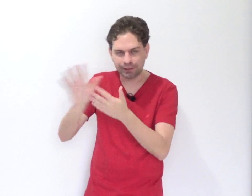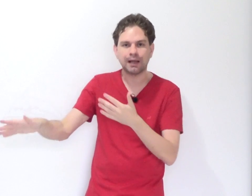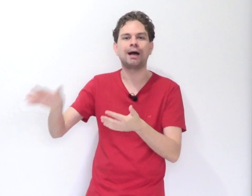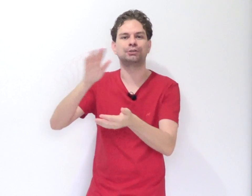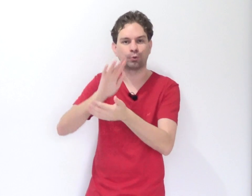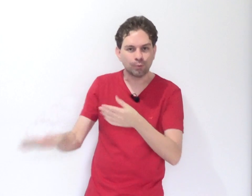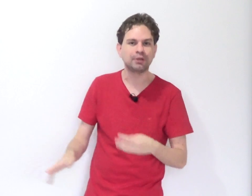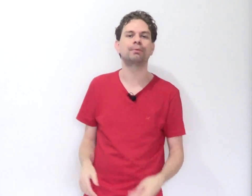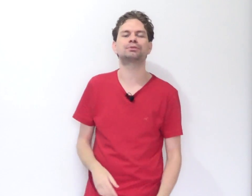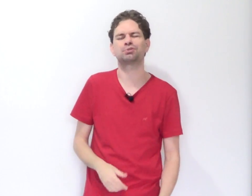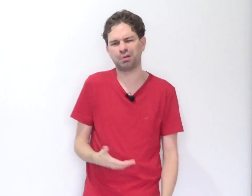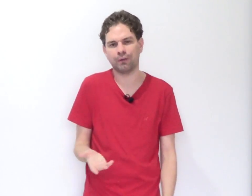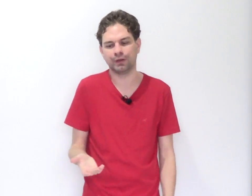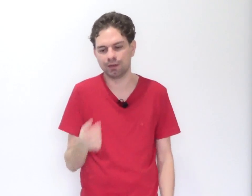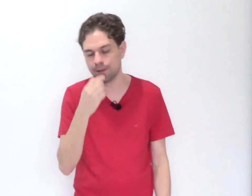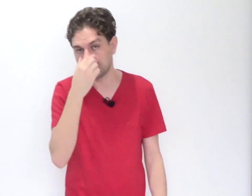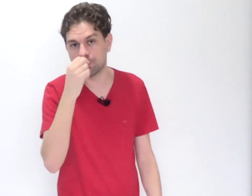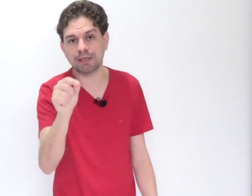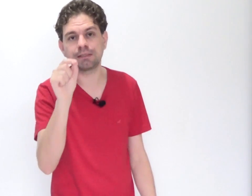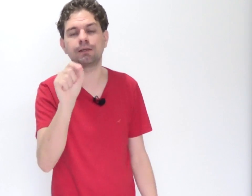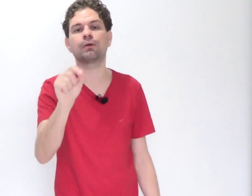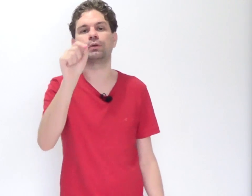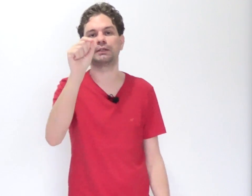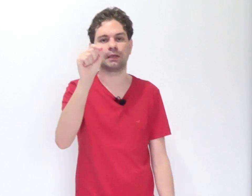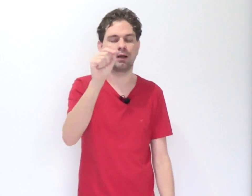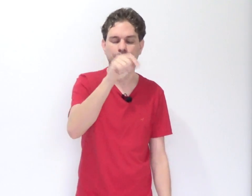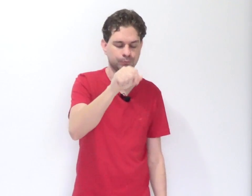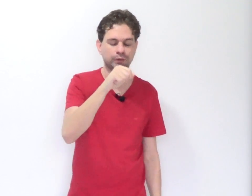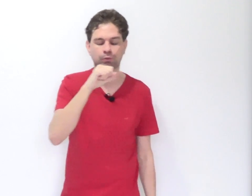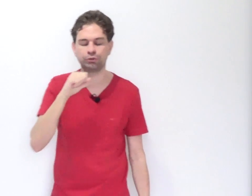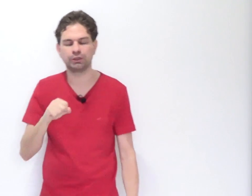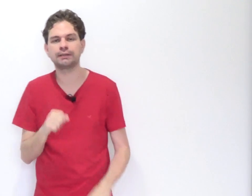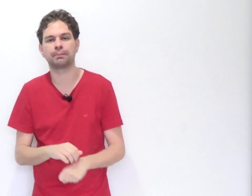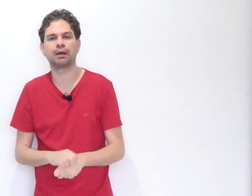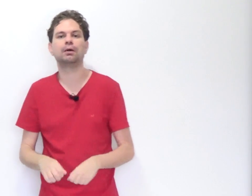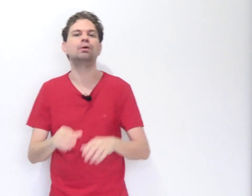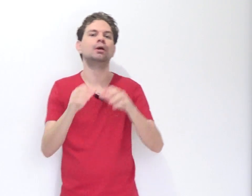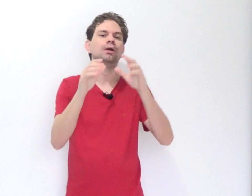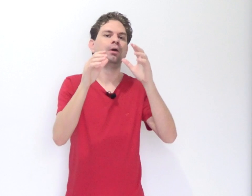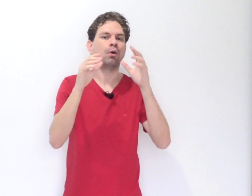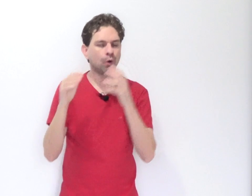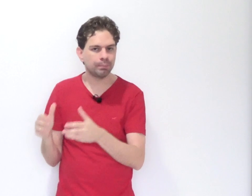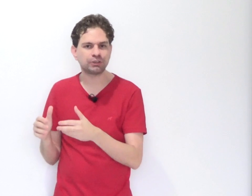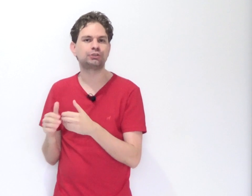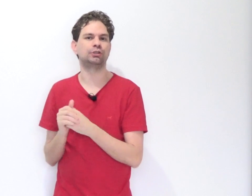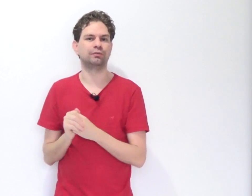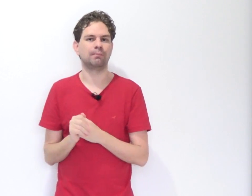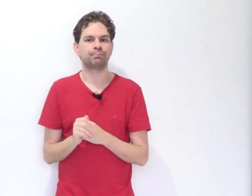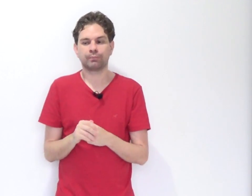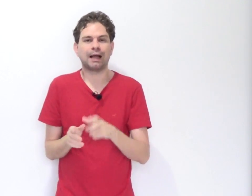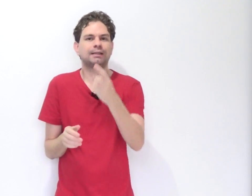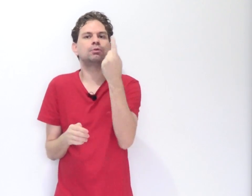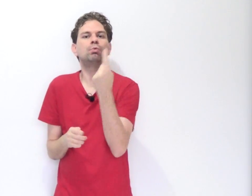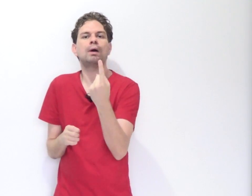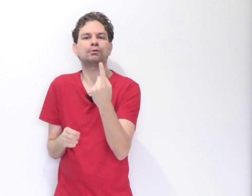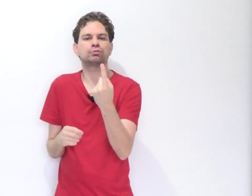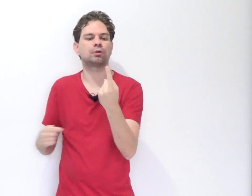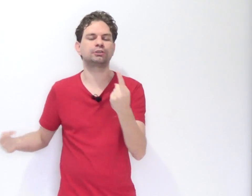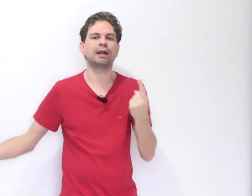Celeridade, economia processual, né? E o que seria a continência objetiva? Aqui, um ato só gera